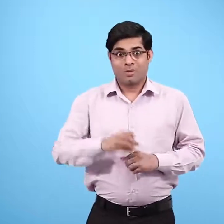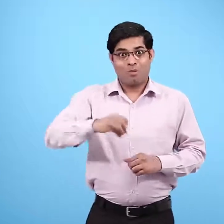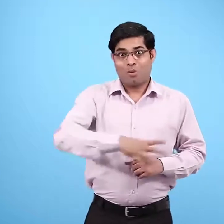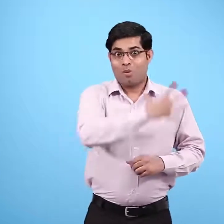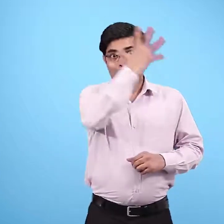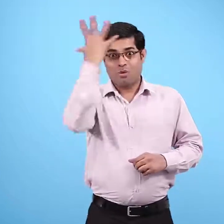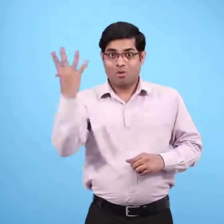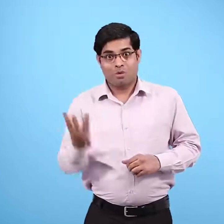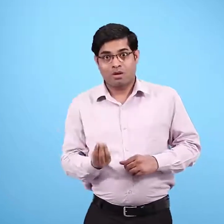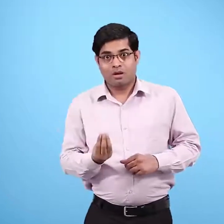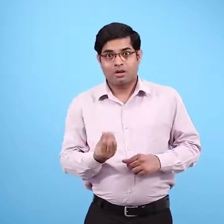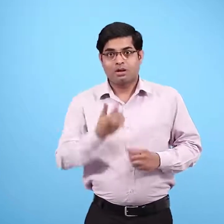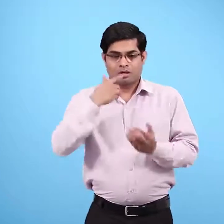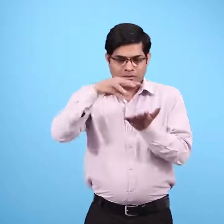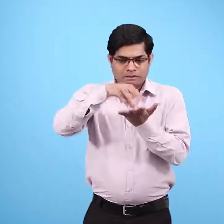पूरे दिन में थोड़े से चावल